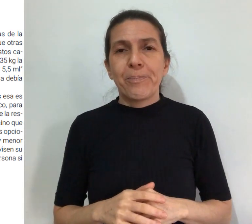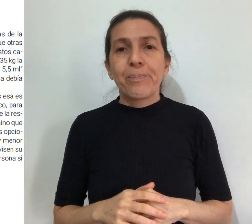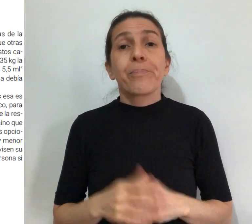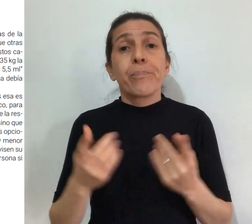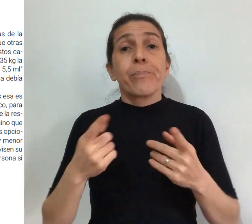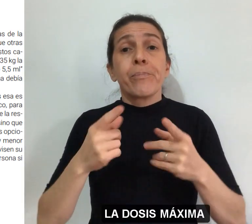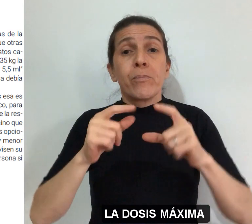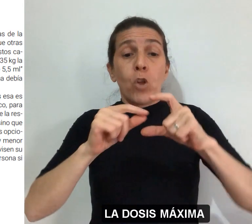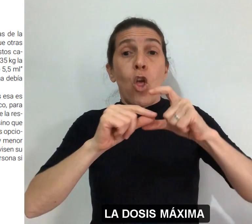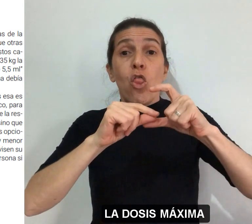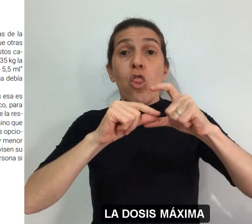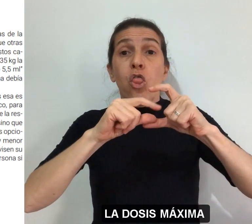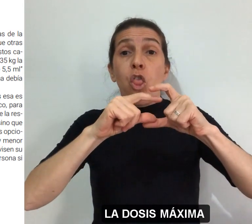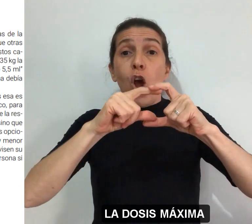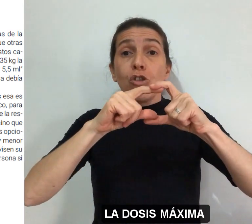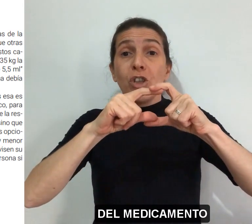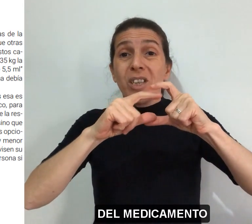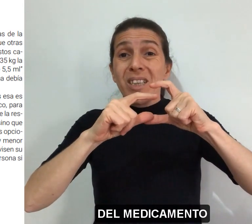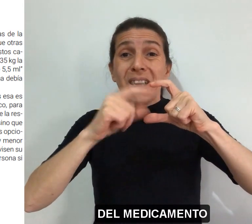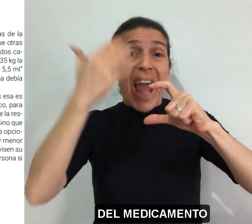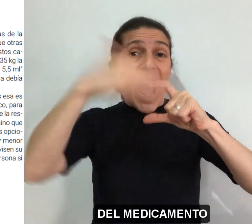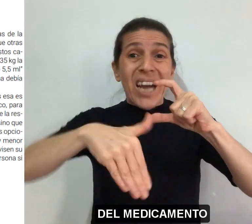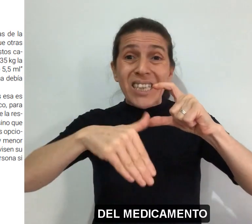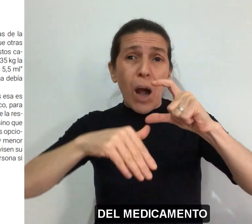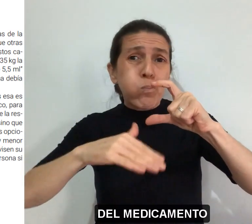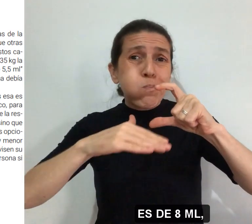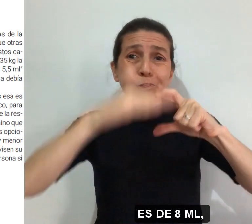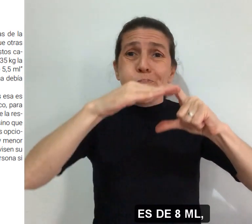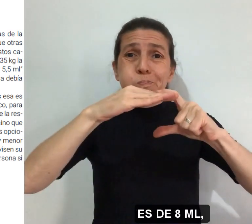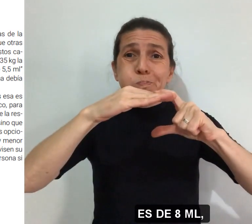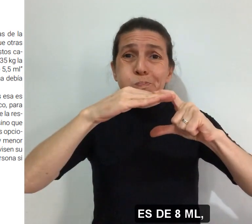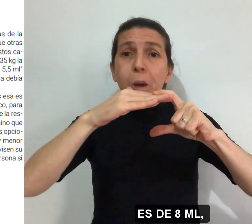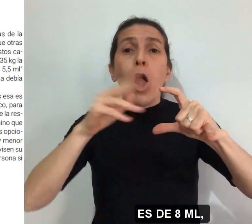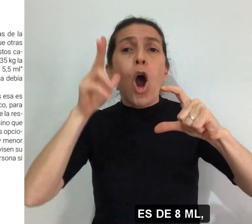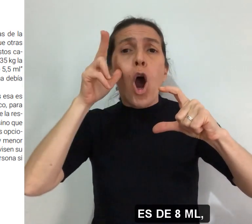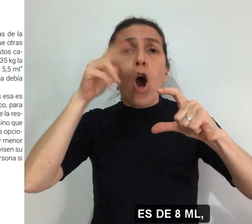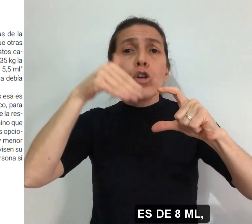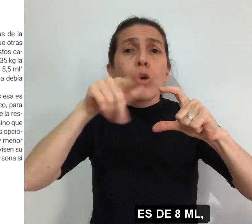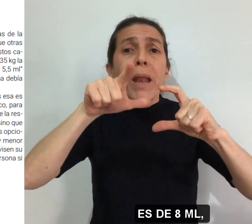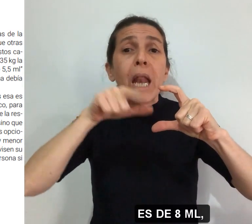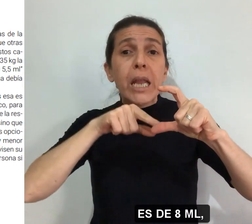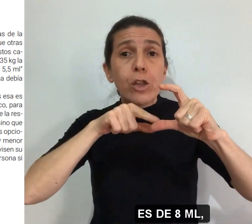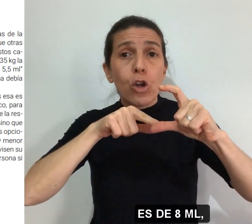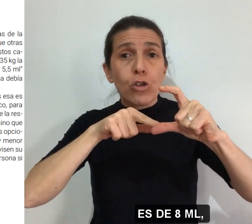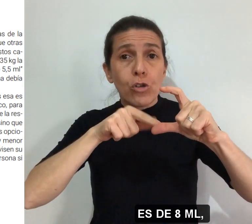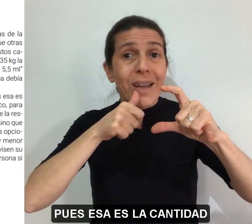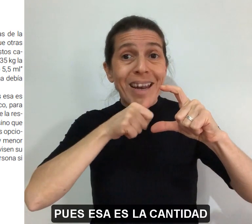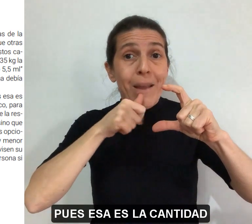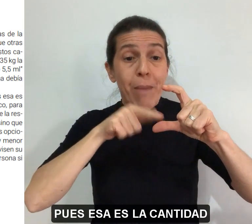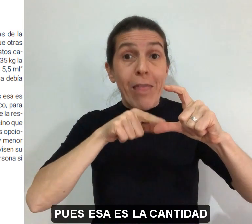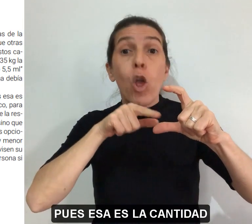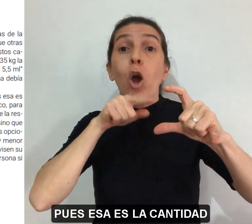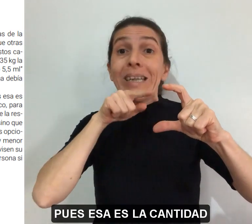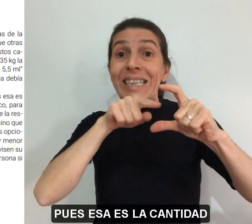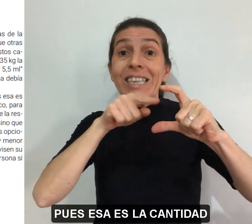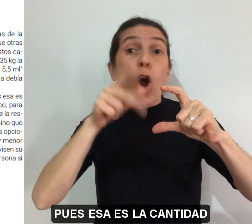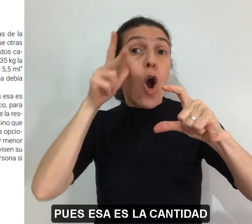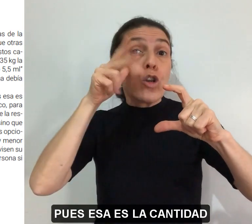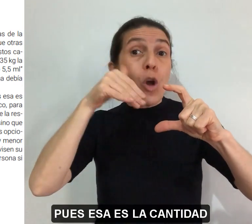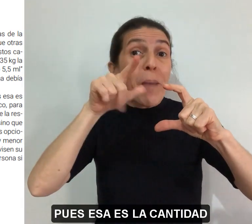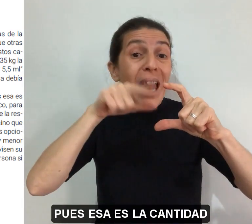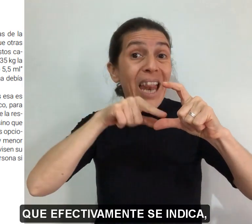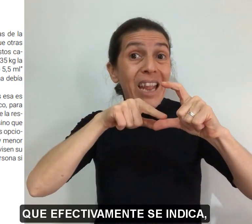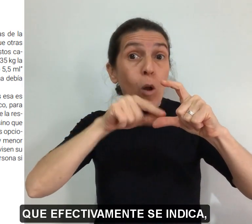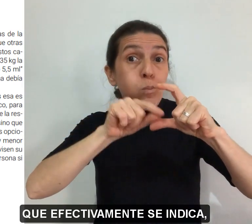la dosis máxima del medicamento es de 8 mililitros pues esa es la